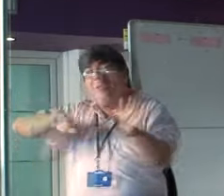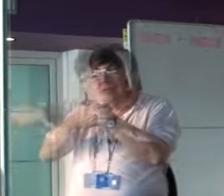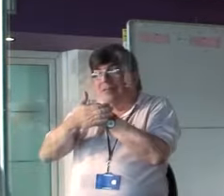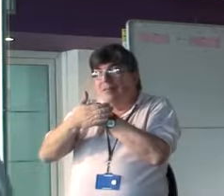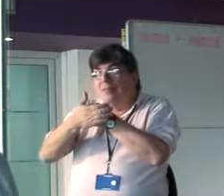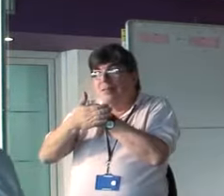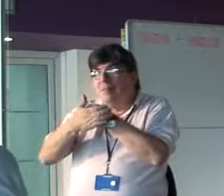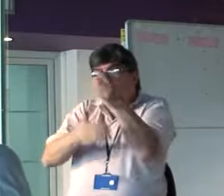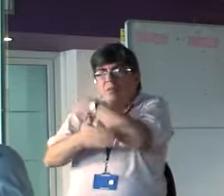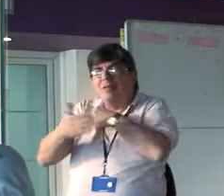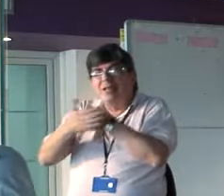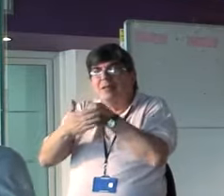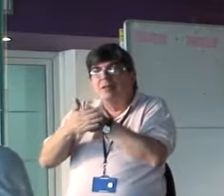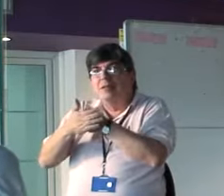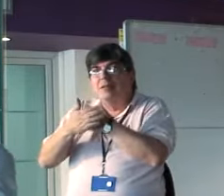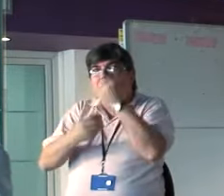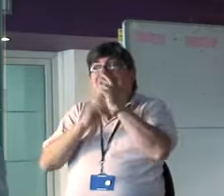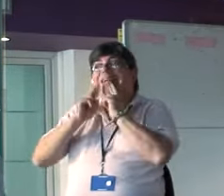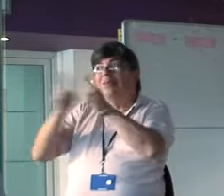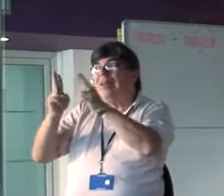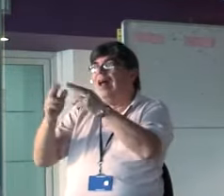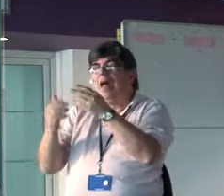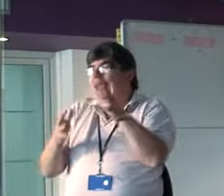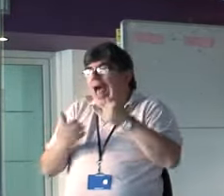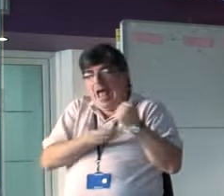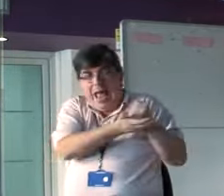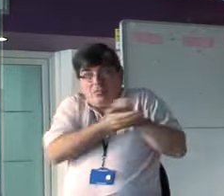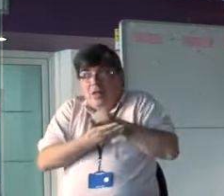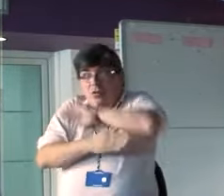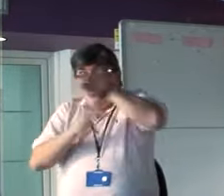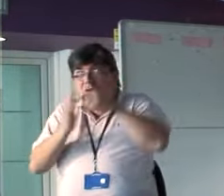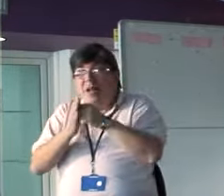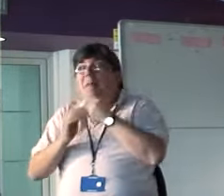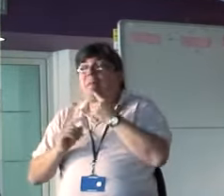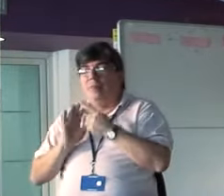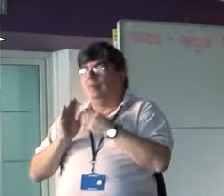vamos a intentar dar una respuesta que nos ayude a todos. El mensaje es el siguiente.